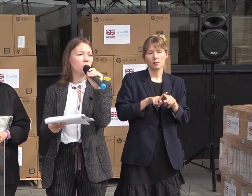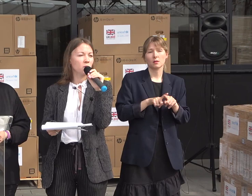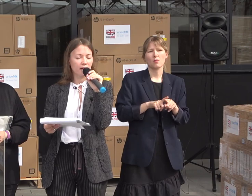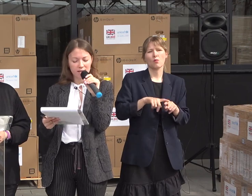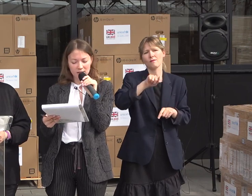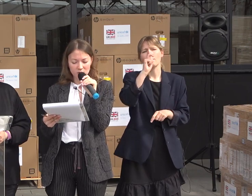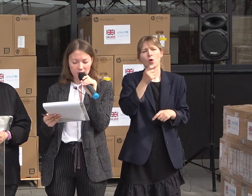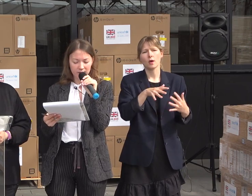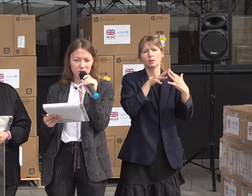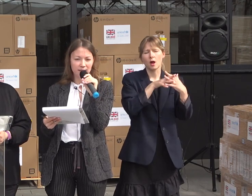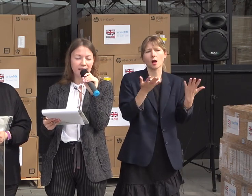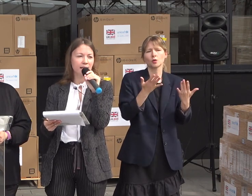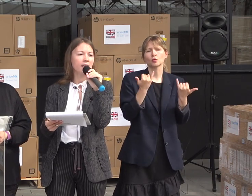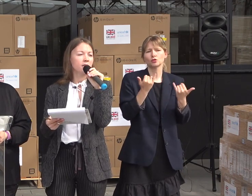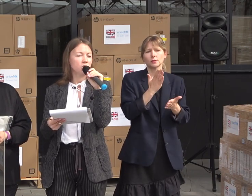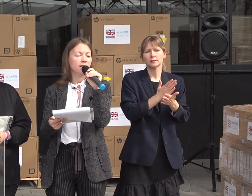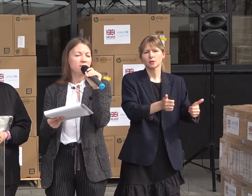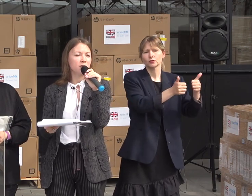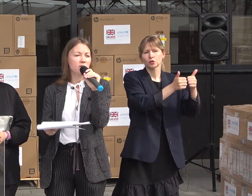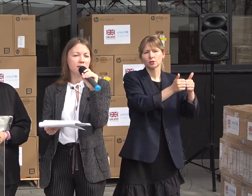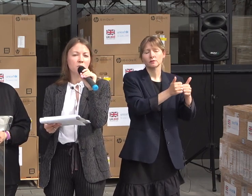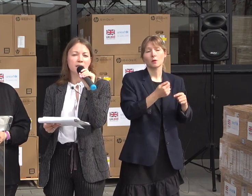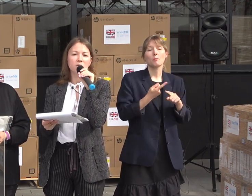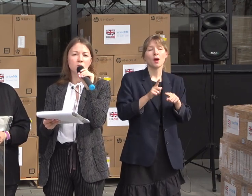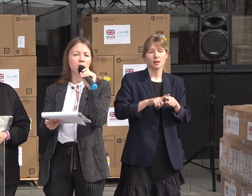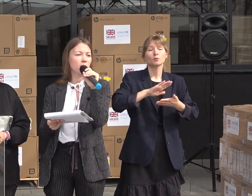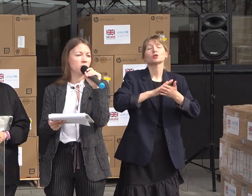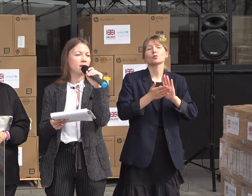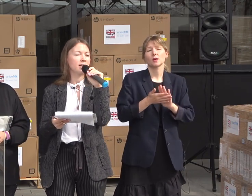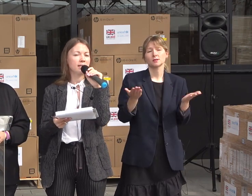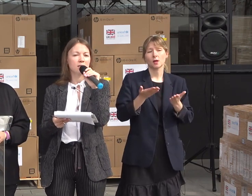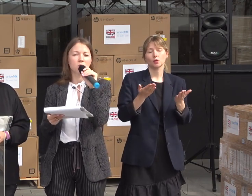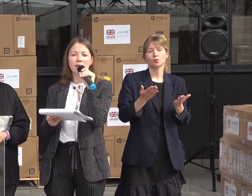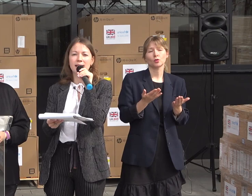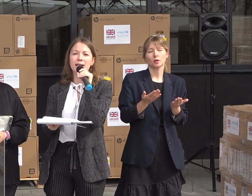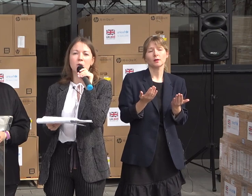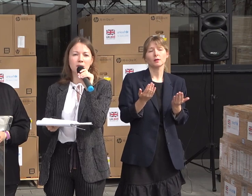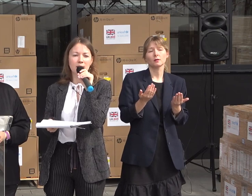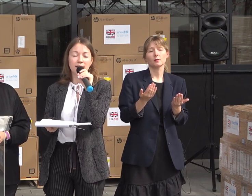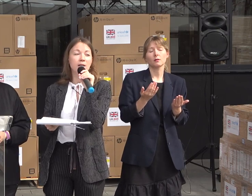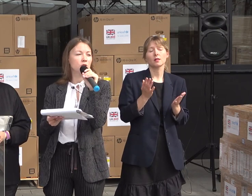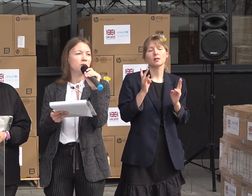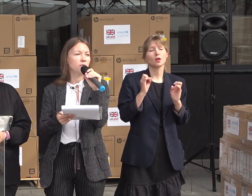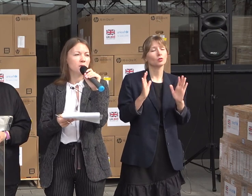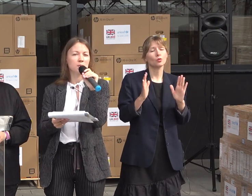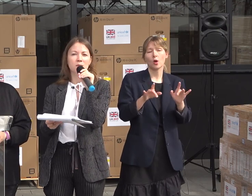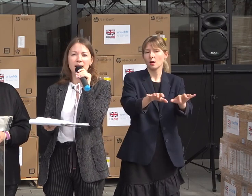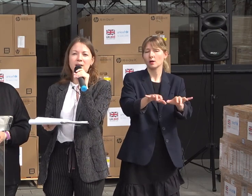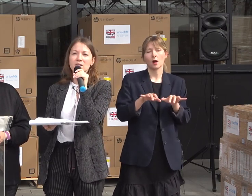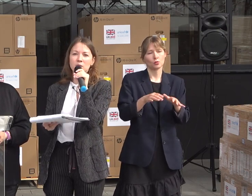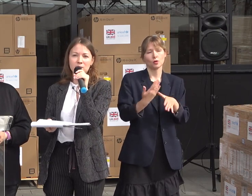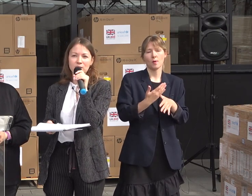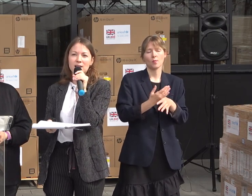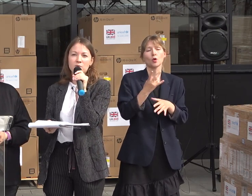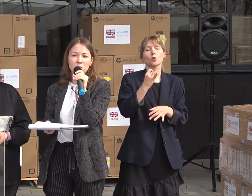războiul care se desfășoară în vicinătate și nici în acele situații nu ne vor ajuta însăși doar ele calculatoarele, ci voi sunteți